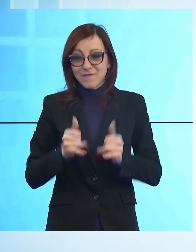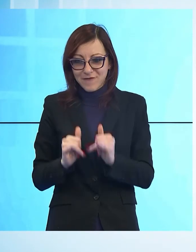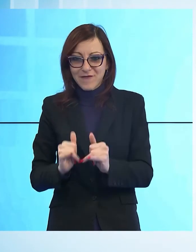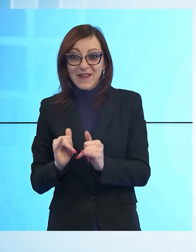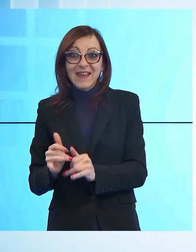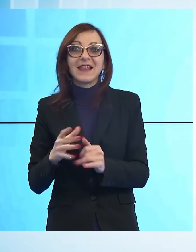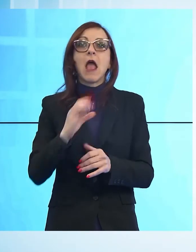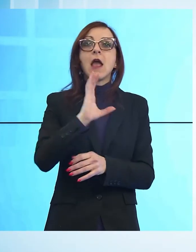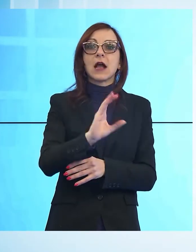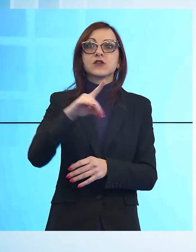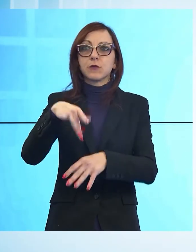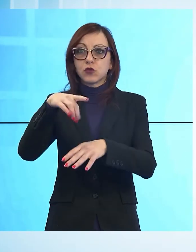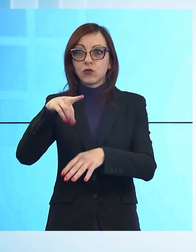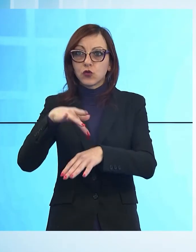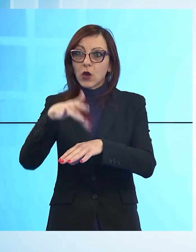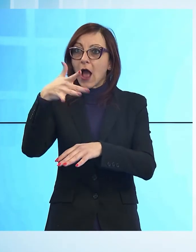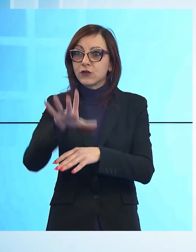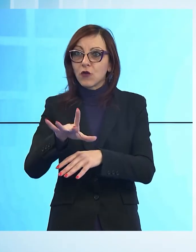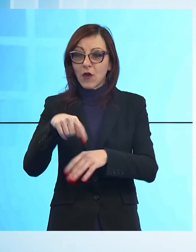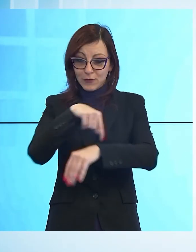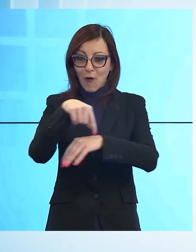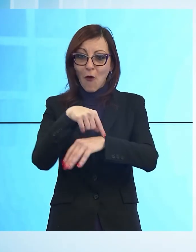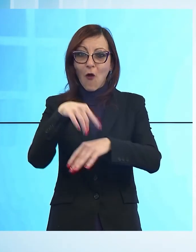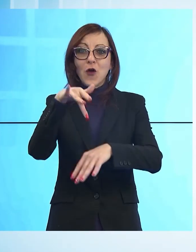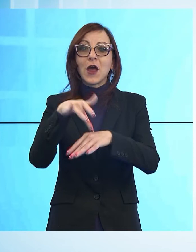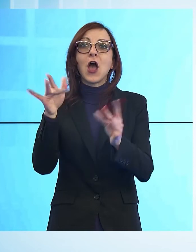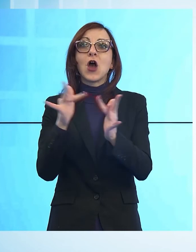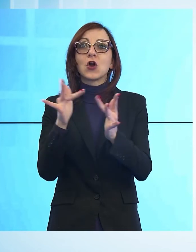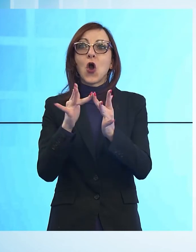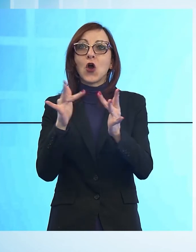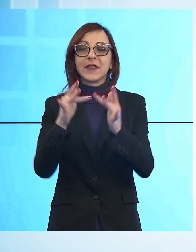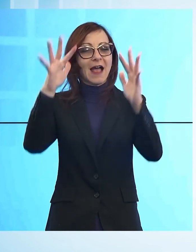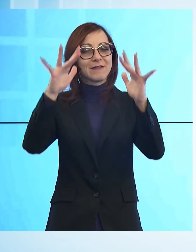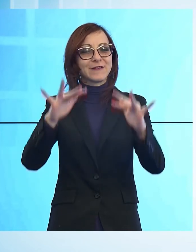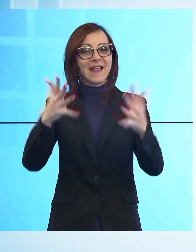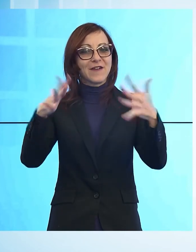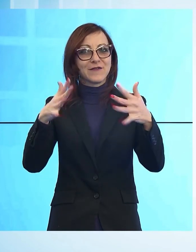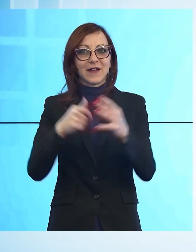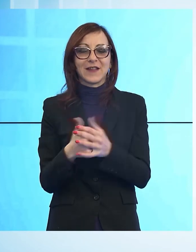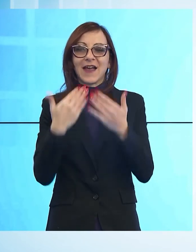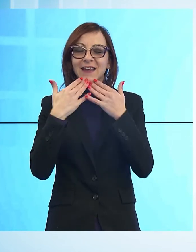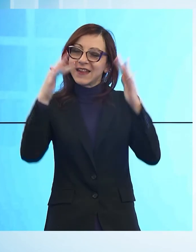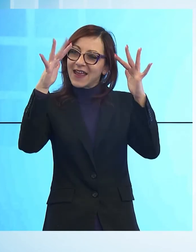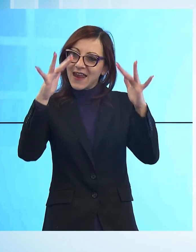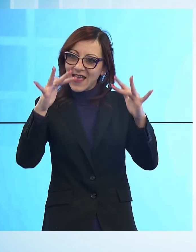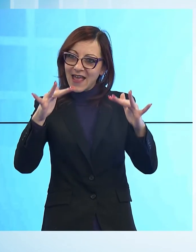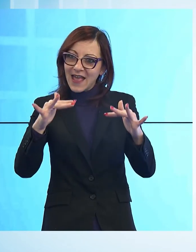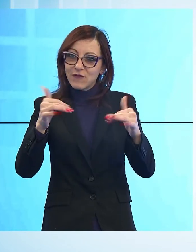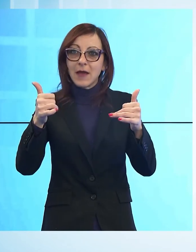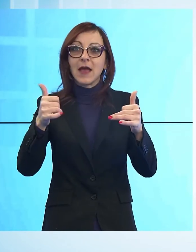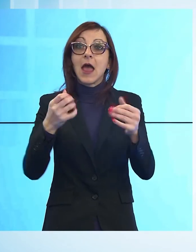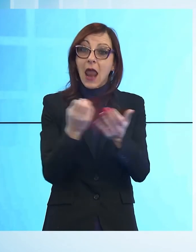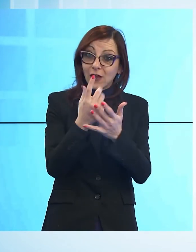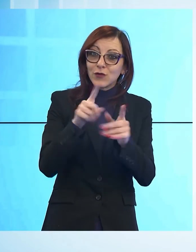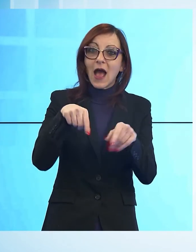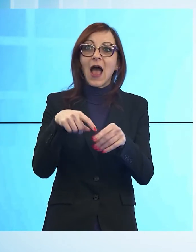casone di Profecchia per trascorrere alcune ore a diretto contatto della coltre bianca. Grazie alla neve naturale ma anche all'innevamento artificiale è